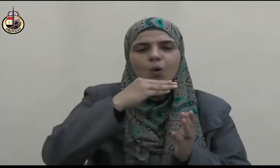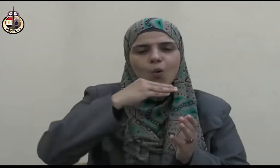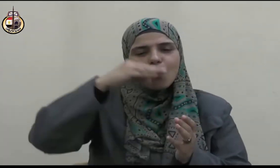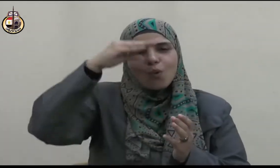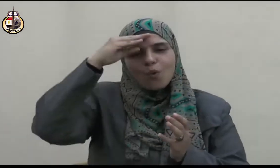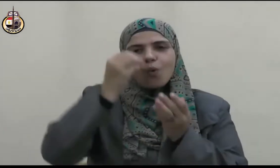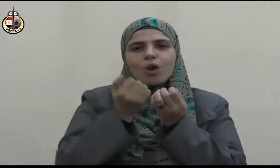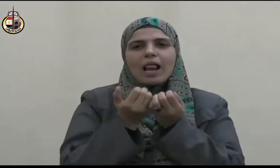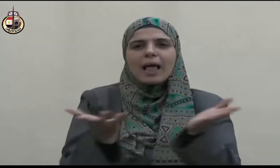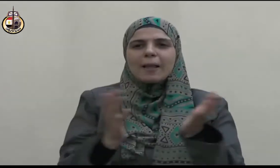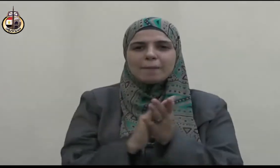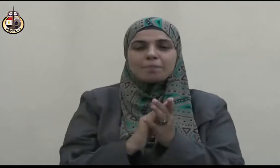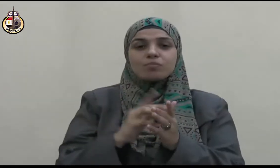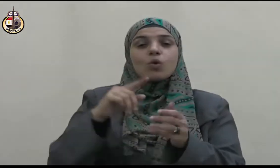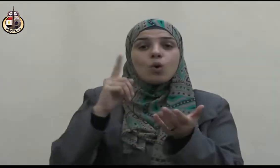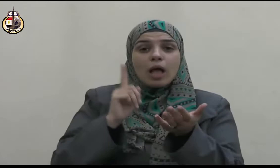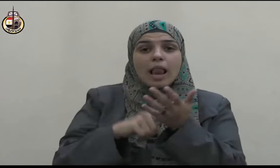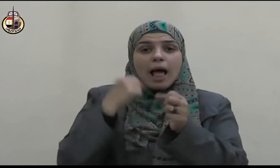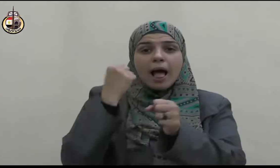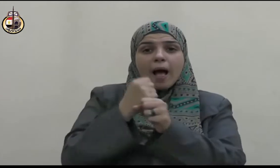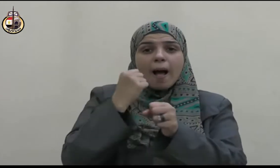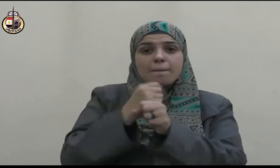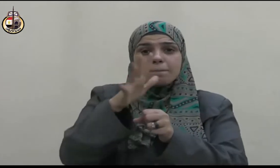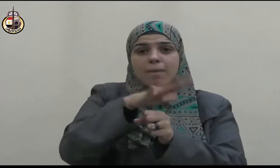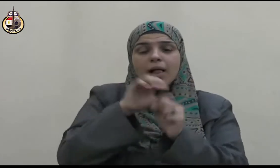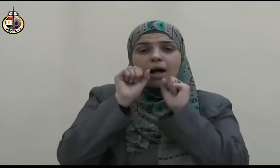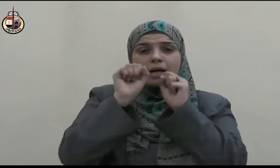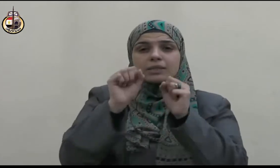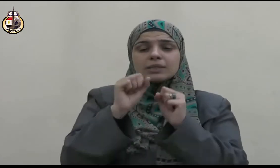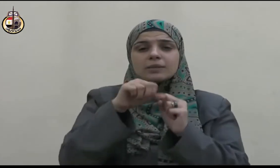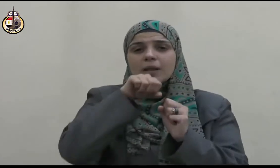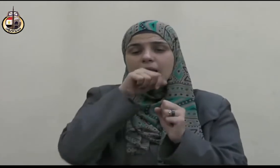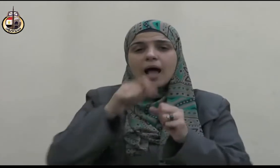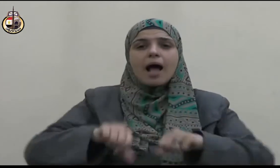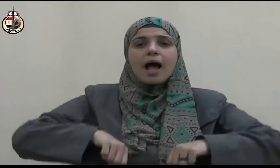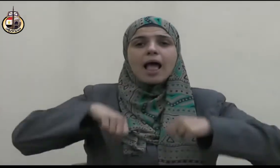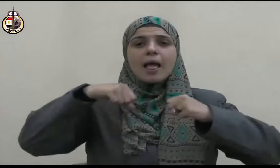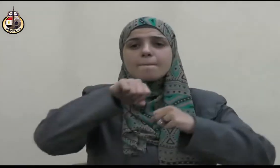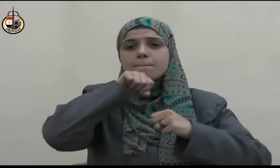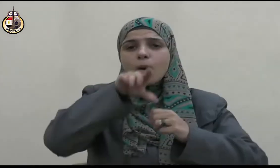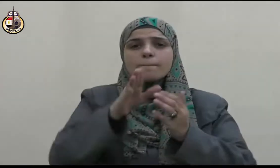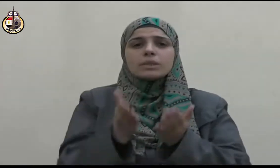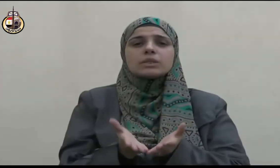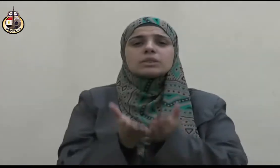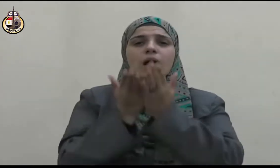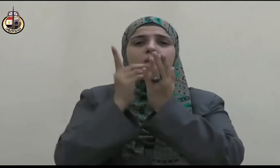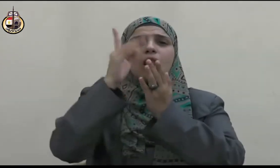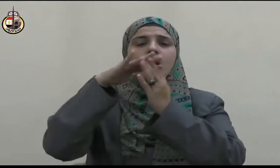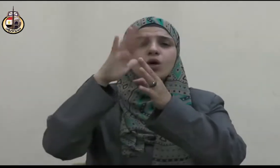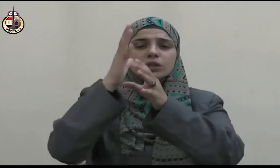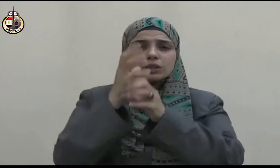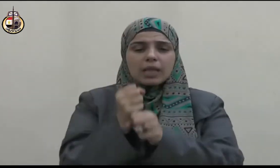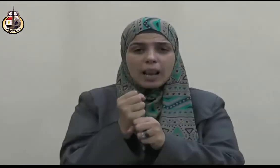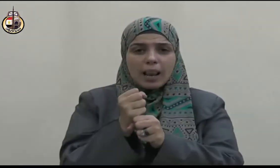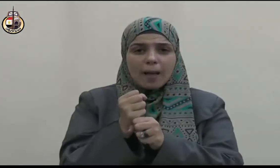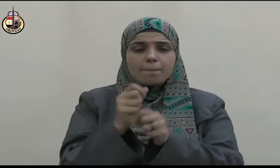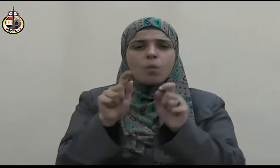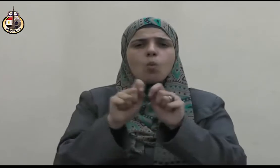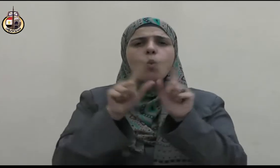في كل أحواله وأقواله وأفعاله ومن ذلك صدقه وأمانته صلى الله عليه